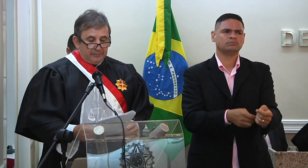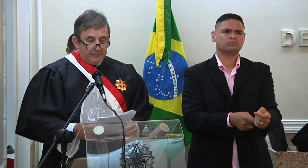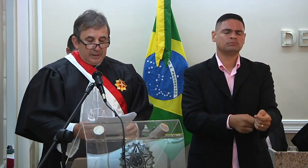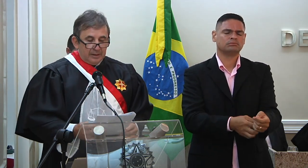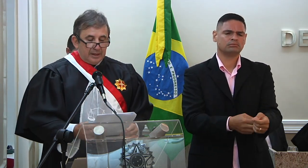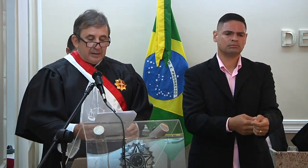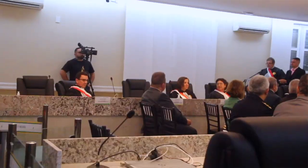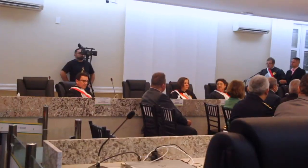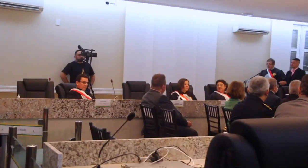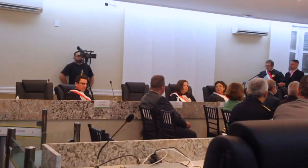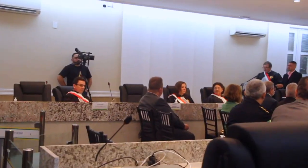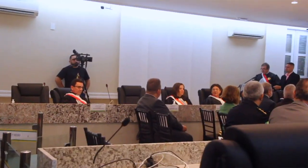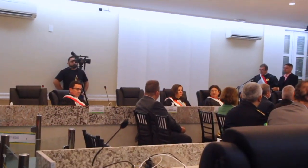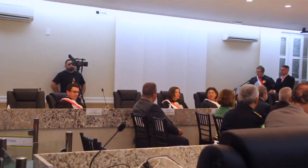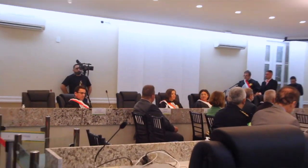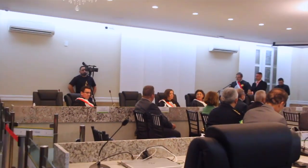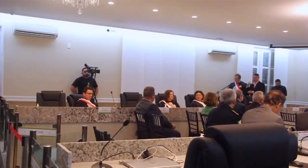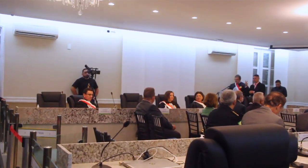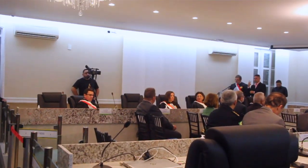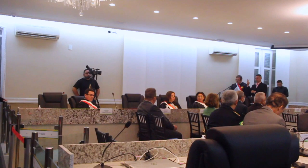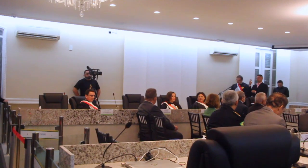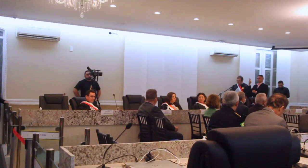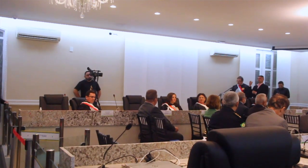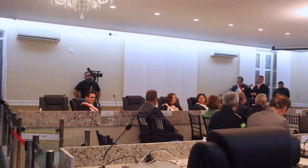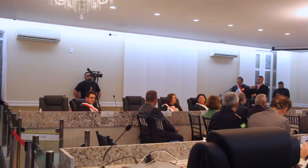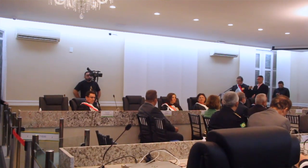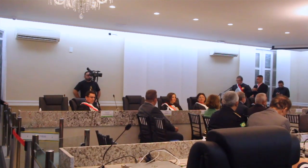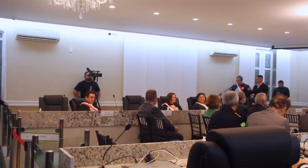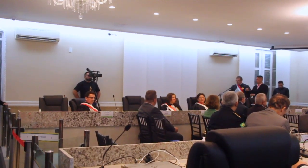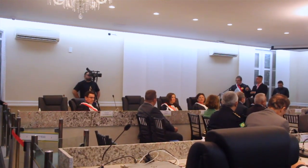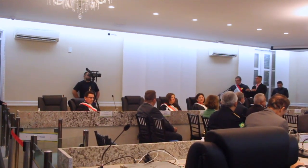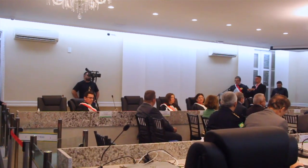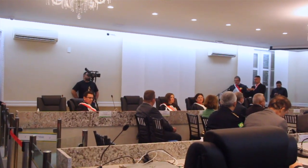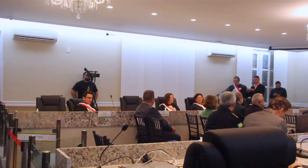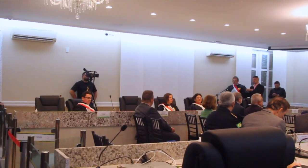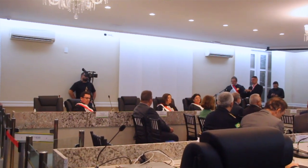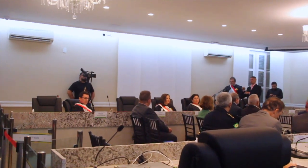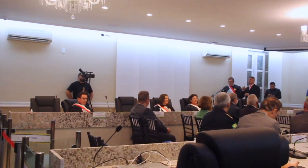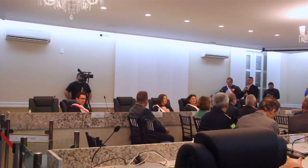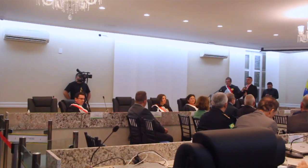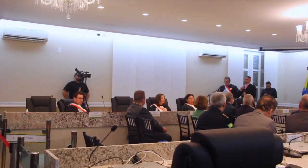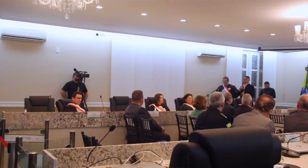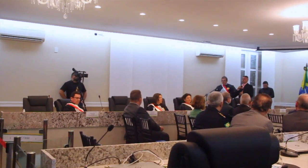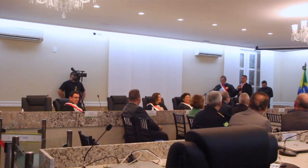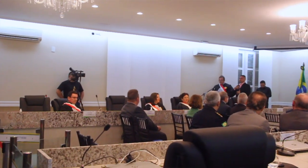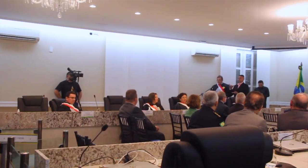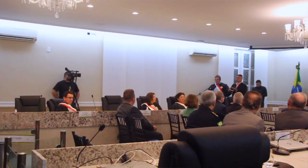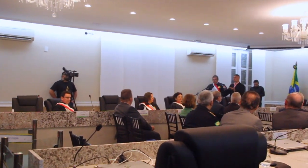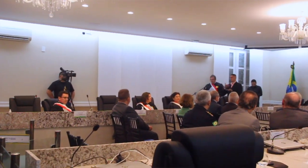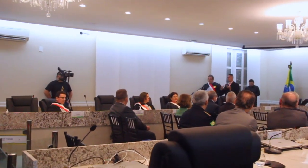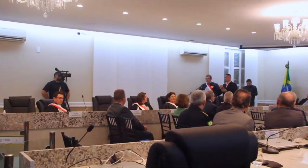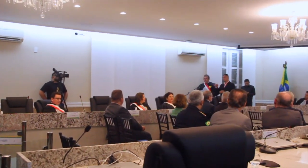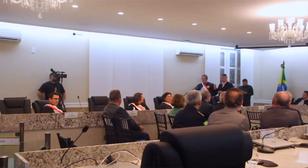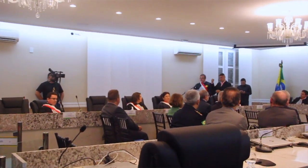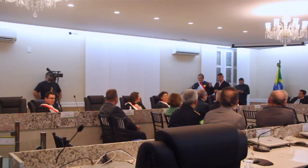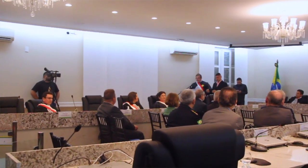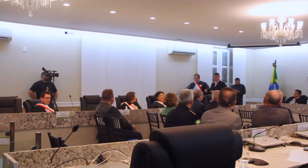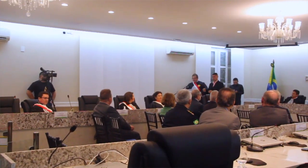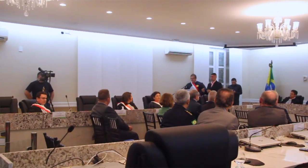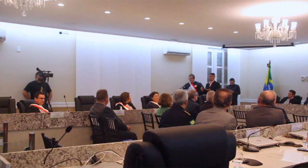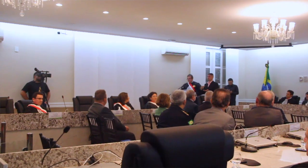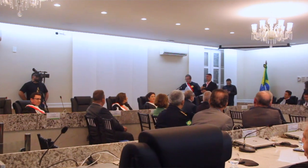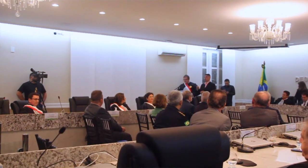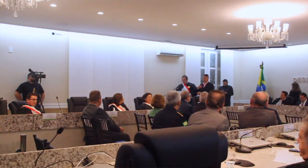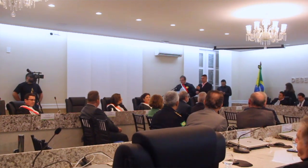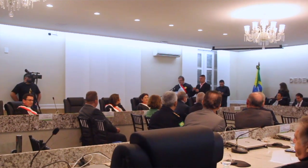carreira, tendo assumido a presidência da então Junta de Conciliação e Julgamento de Juazeiro do Norte, já